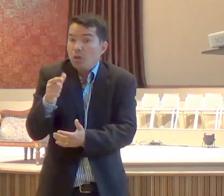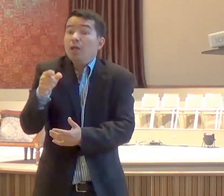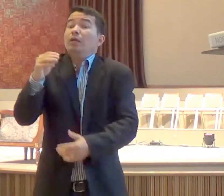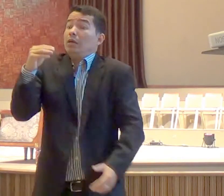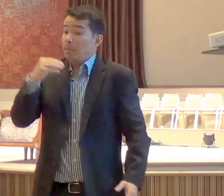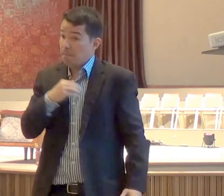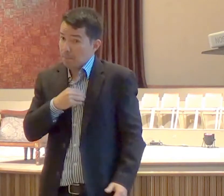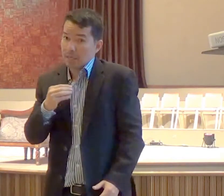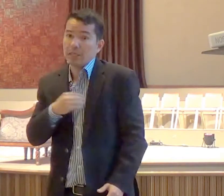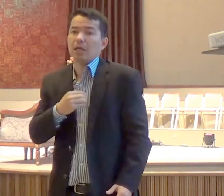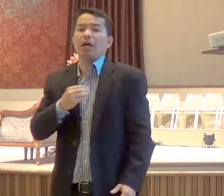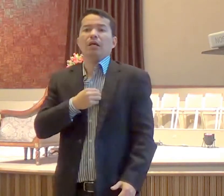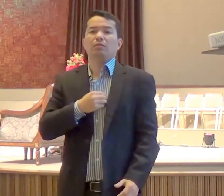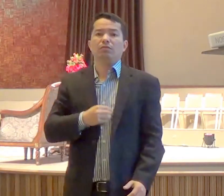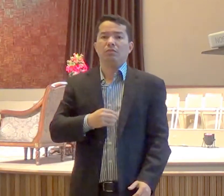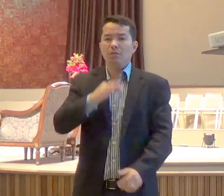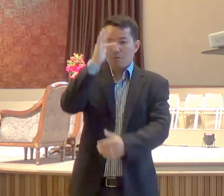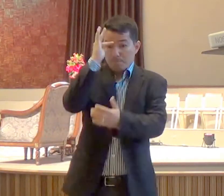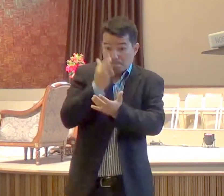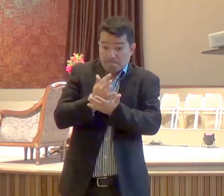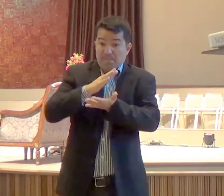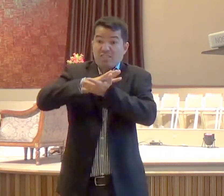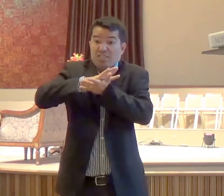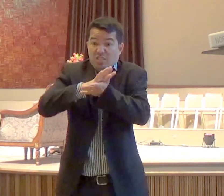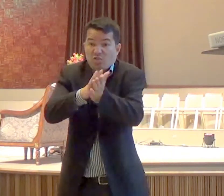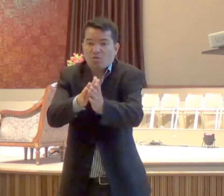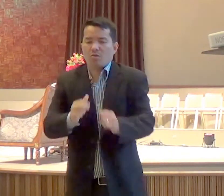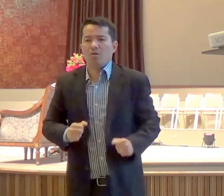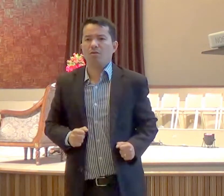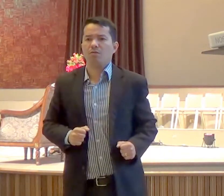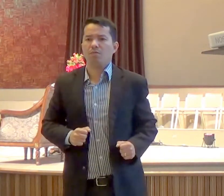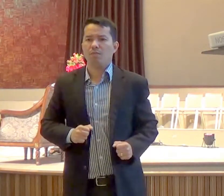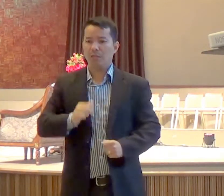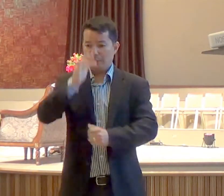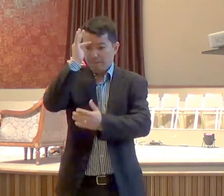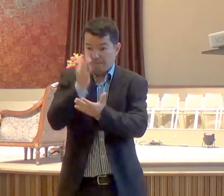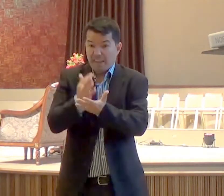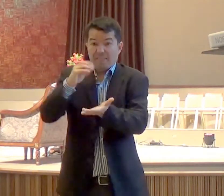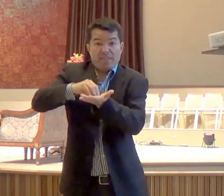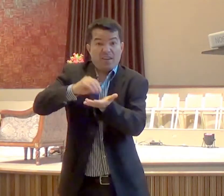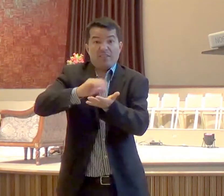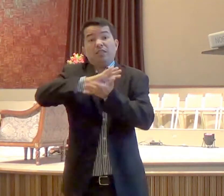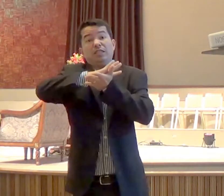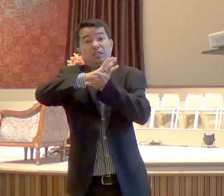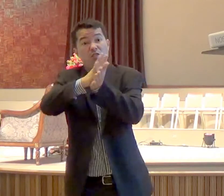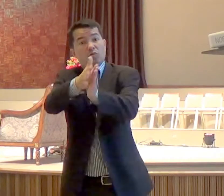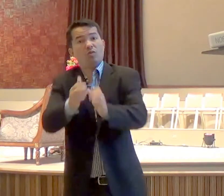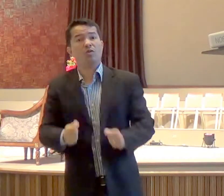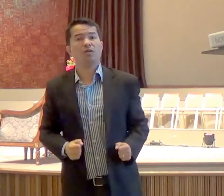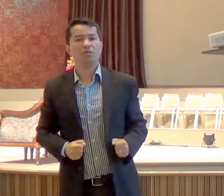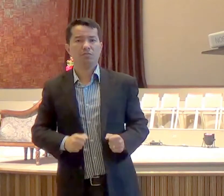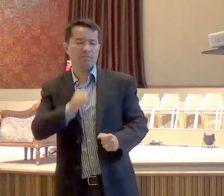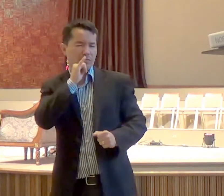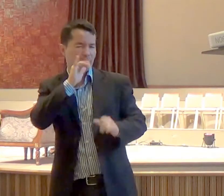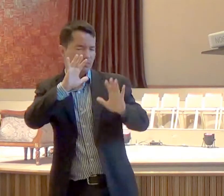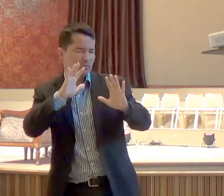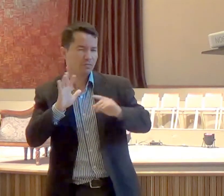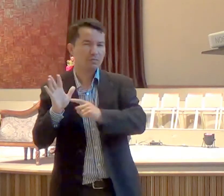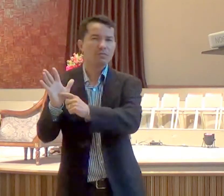a incredulidade destrói, agora pense uma coisa, nós não estamos falando aqui de uma incredulidade